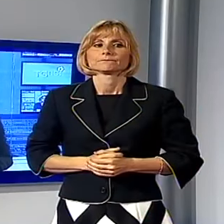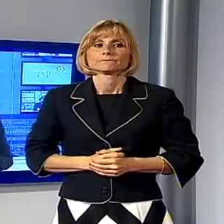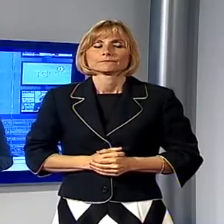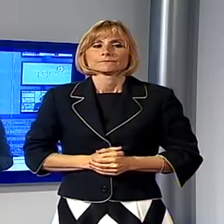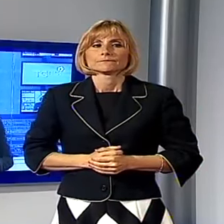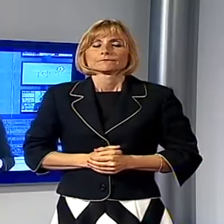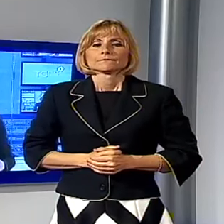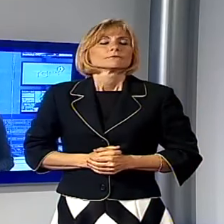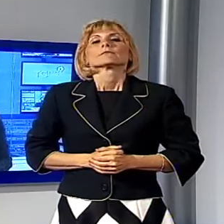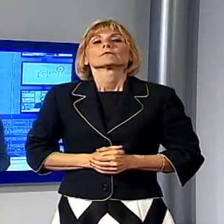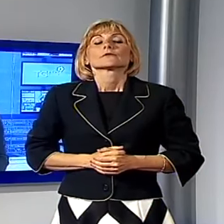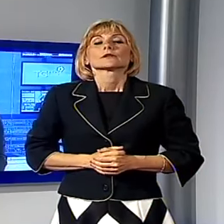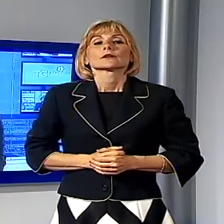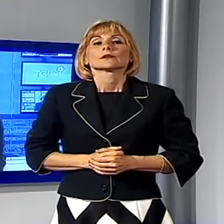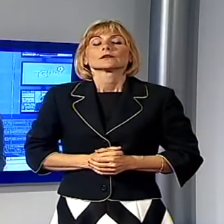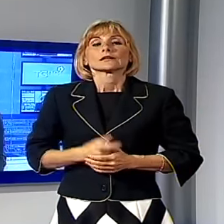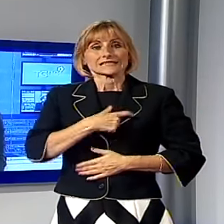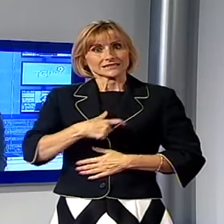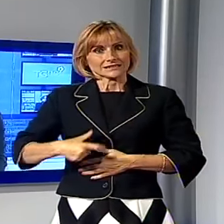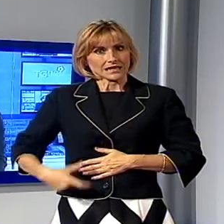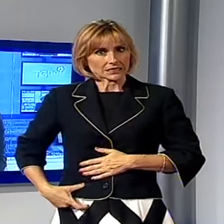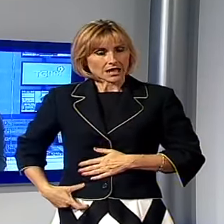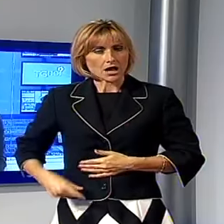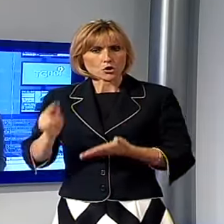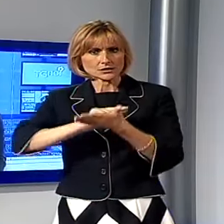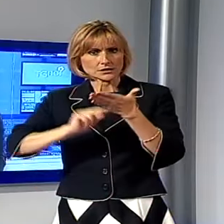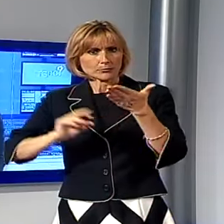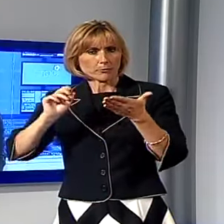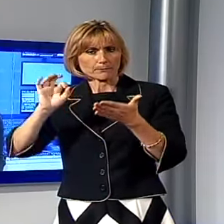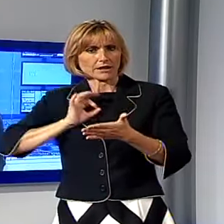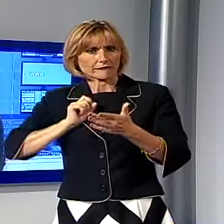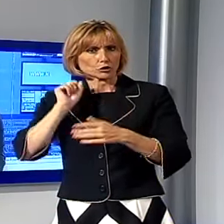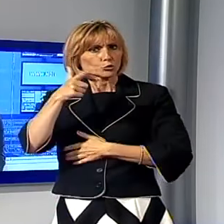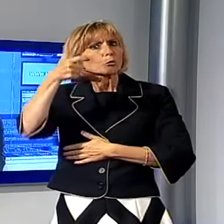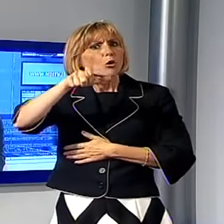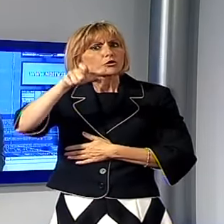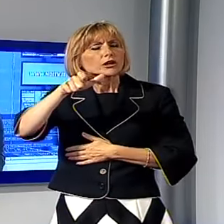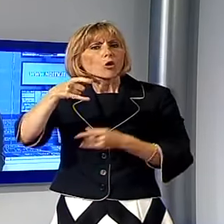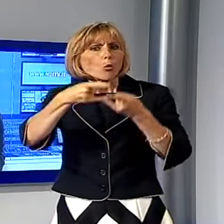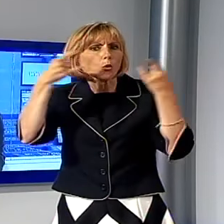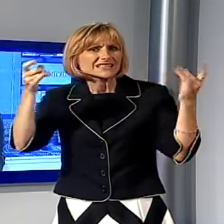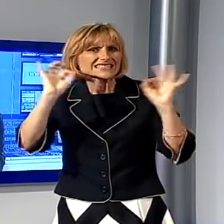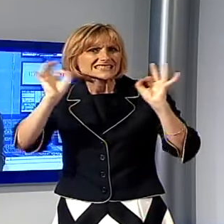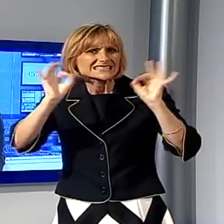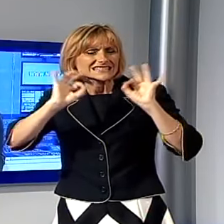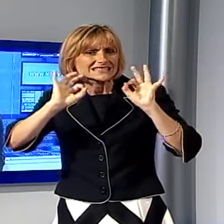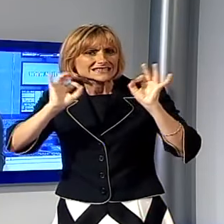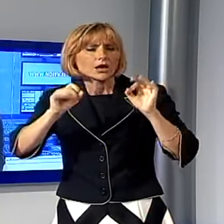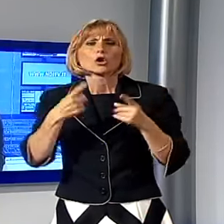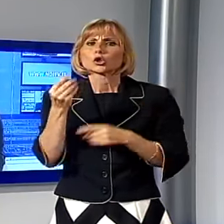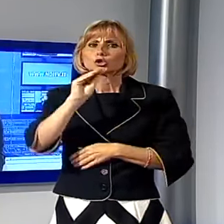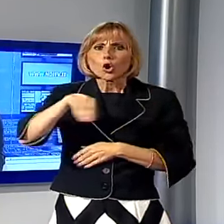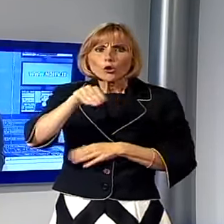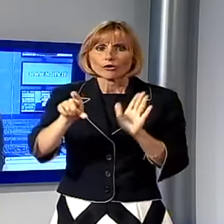e niente quotidiani il Sindaco scrive alla Prefettura il Comune di Piazza Al Serchio ha inviato una lettera alla Prefettura